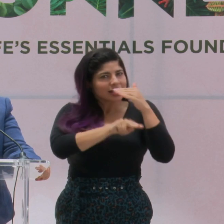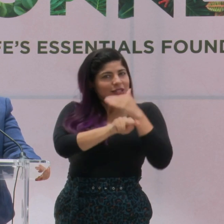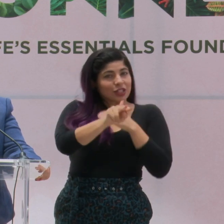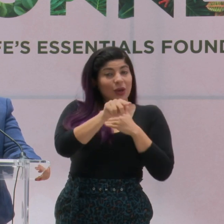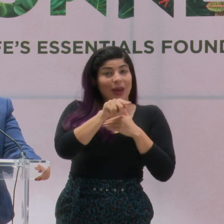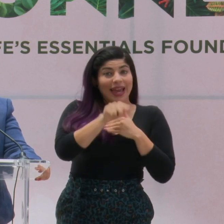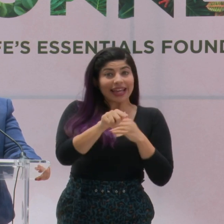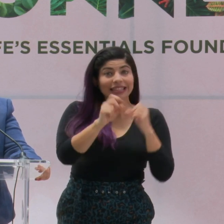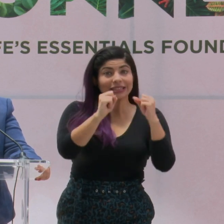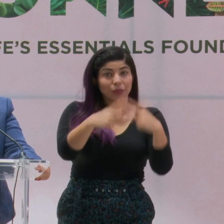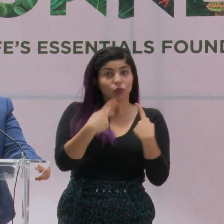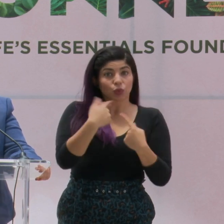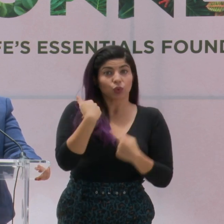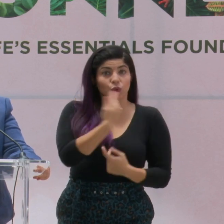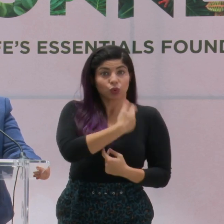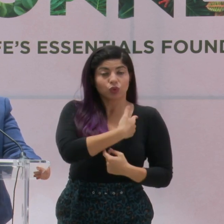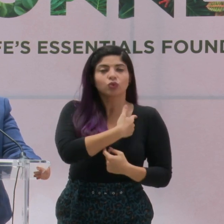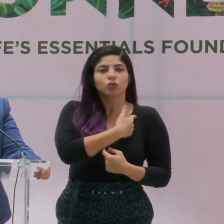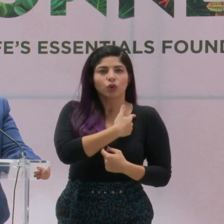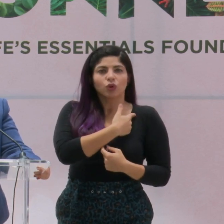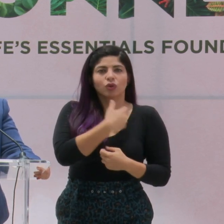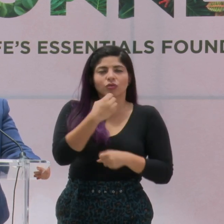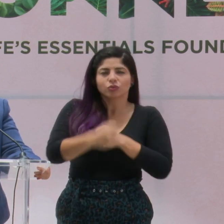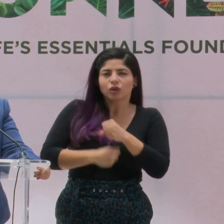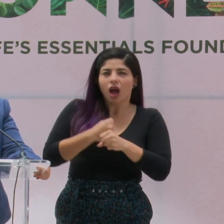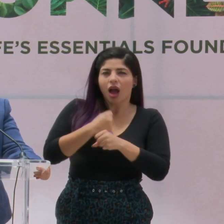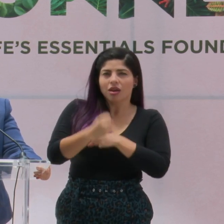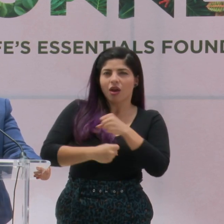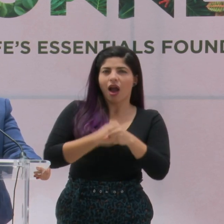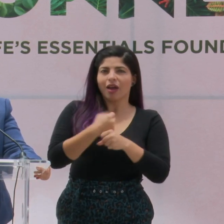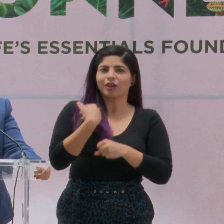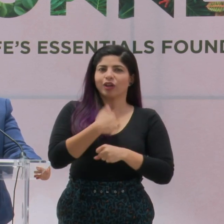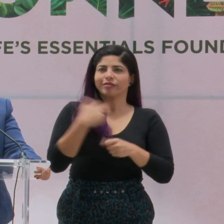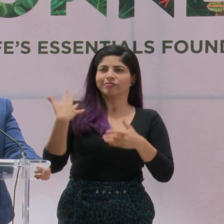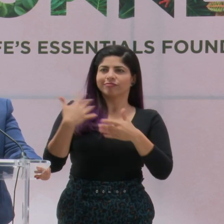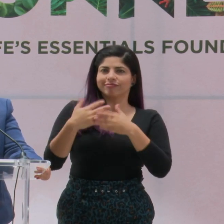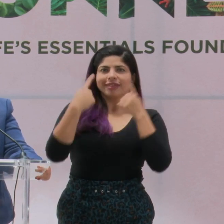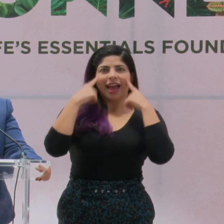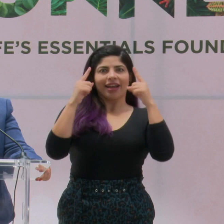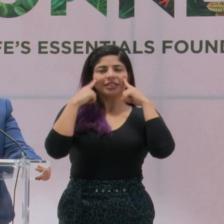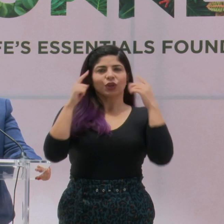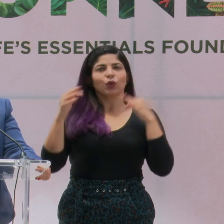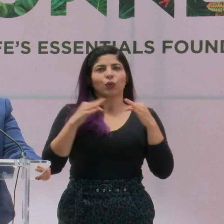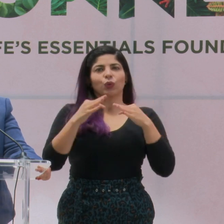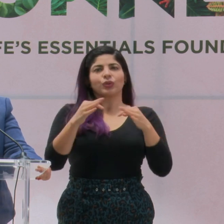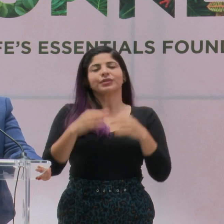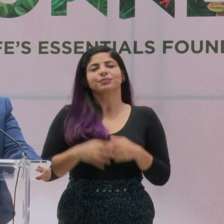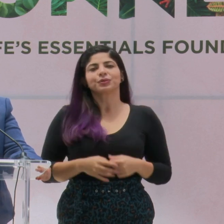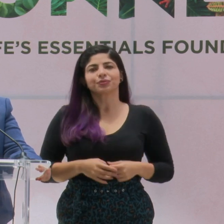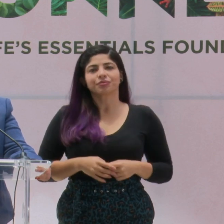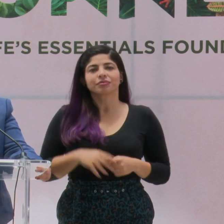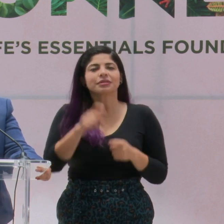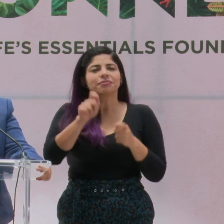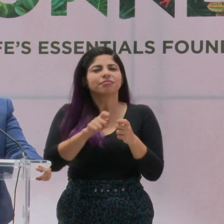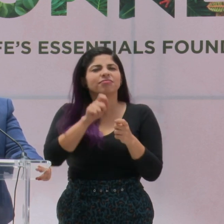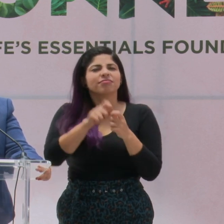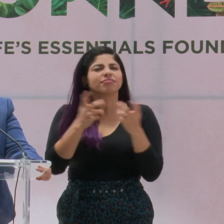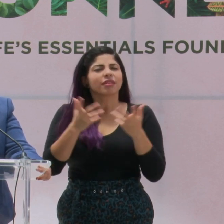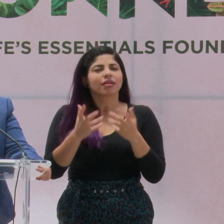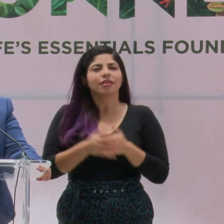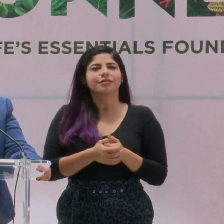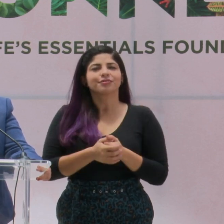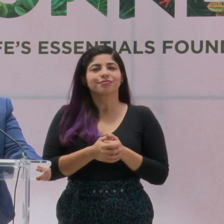lo que nos ha permitido, a través de los años, ser exitosos como destino turístico. Precisamente,